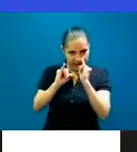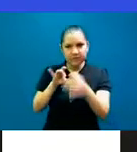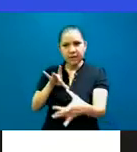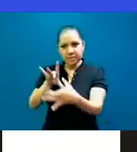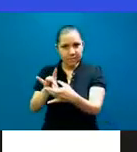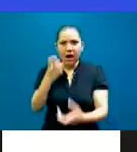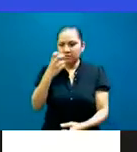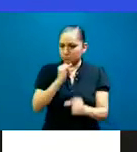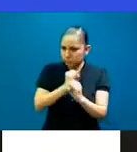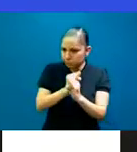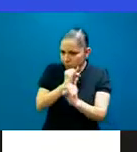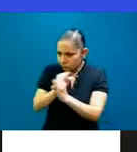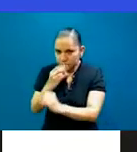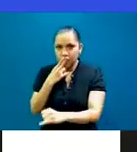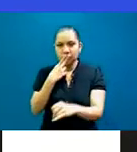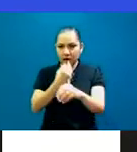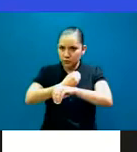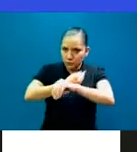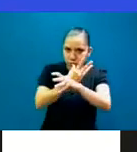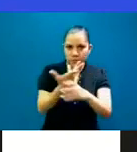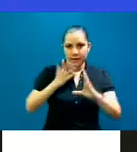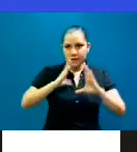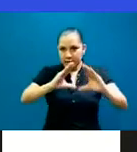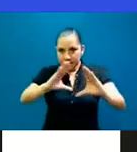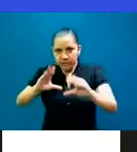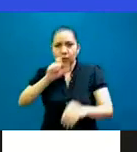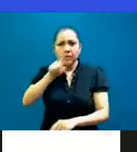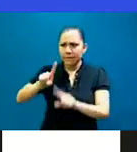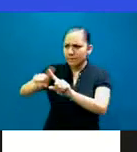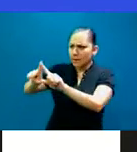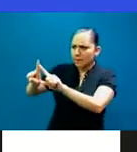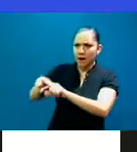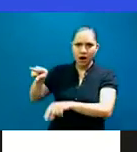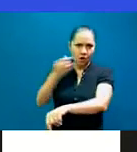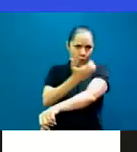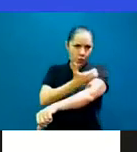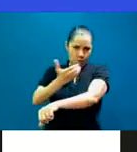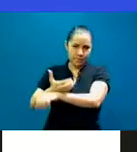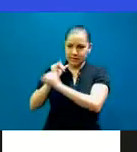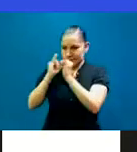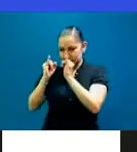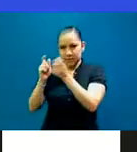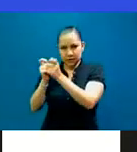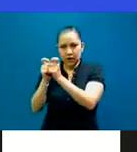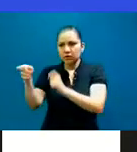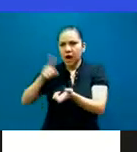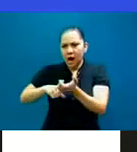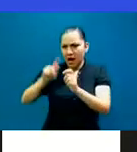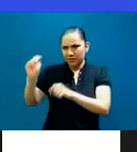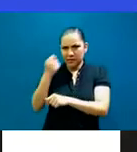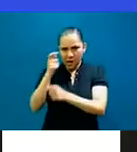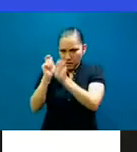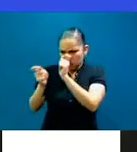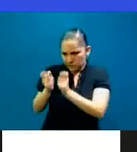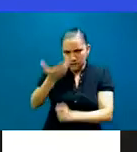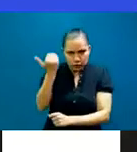capacitaciones, en apoyar a compañeros que, pues, esta parte tecnológica a veces no se nos da tanto. Y eso